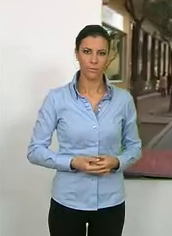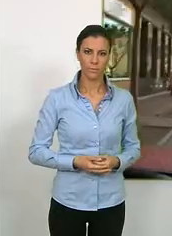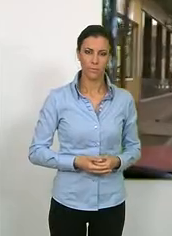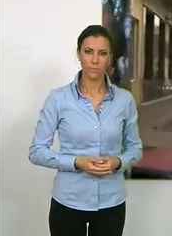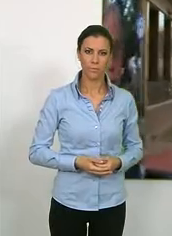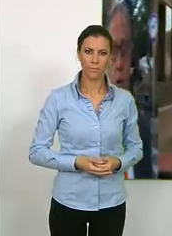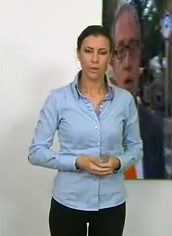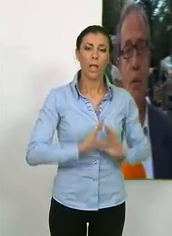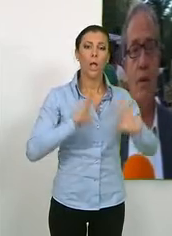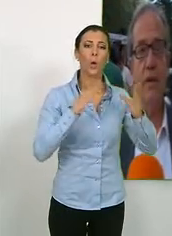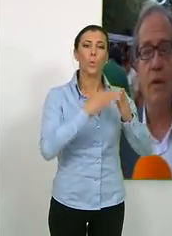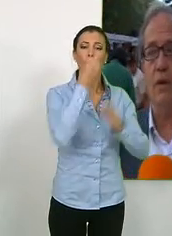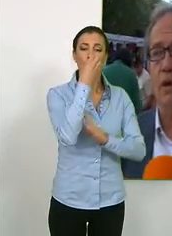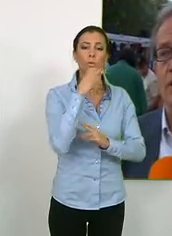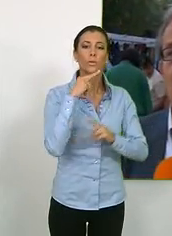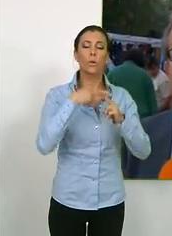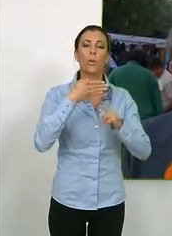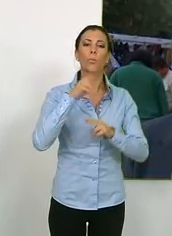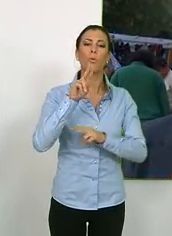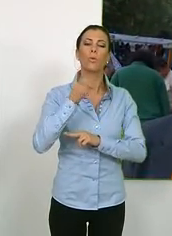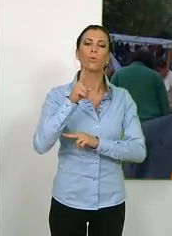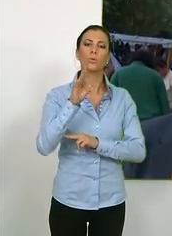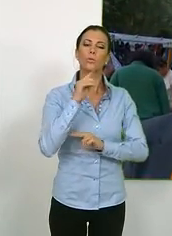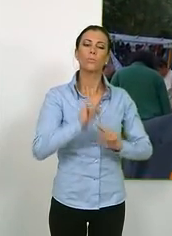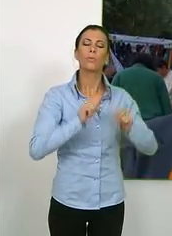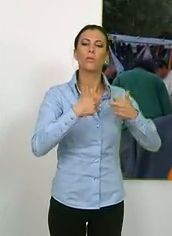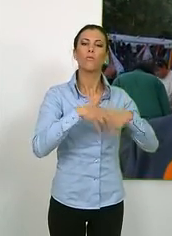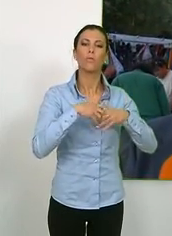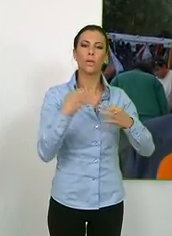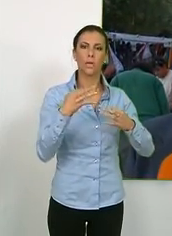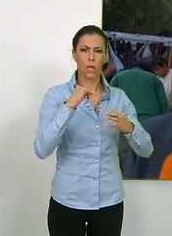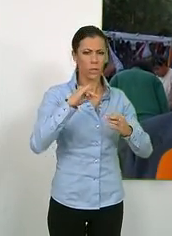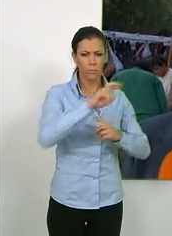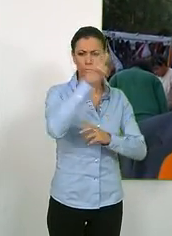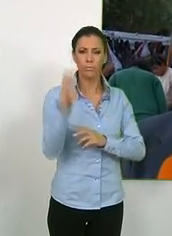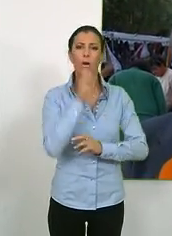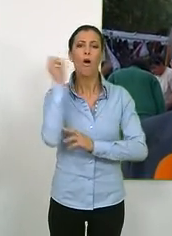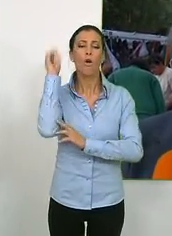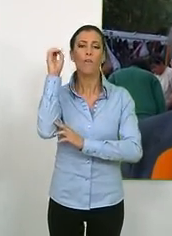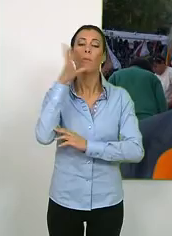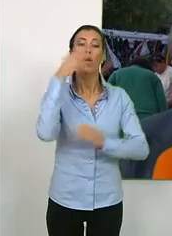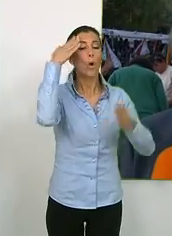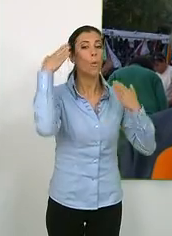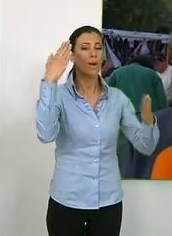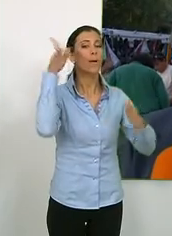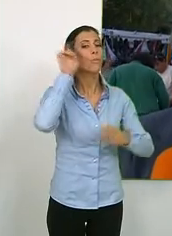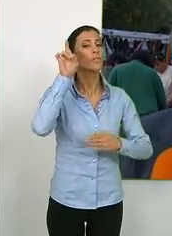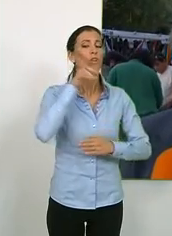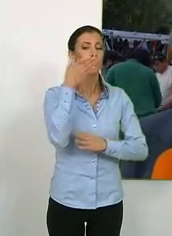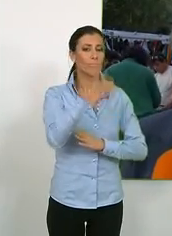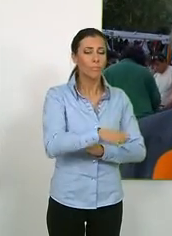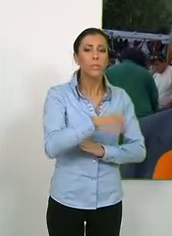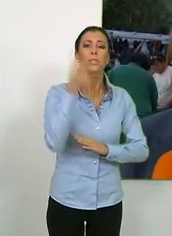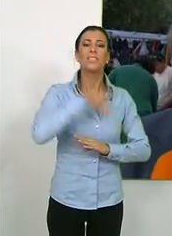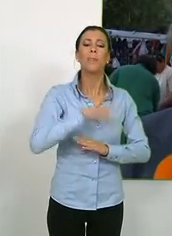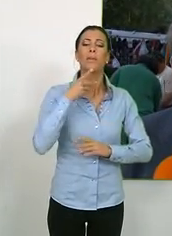El grupo ecologista Voxus va a poner en marcha un ciclo de conferencias en homenaje al profesor fallecido y miembro